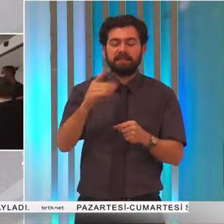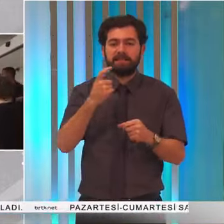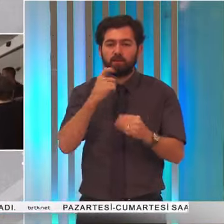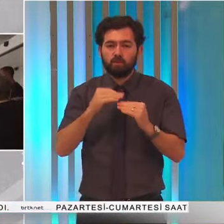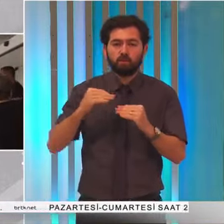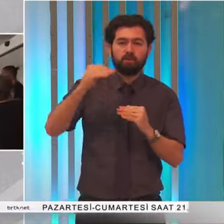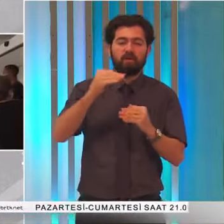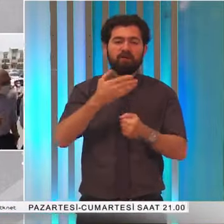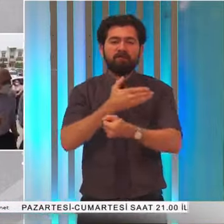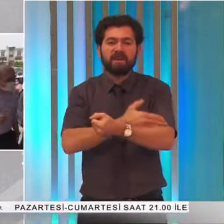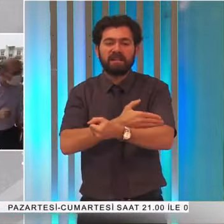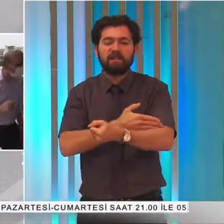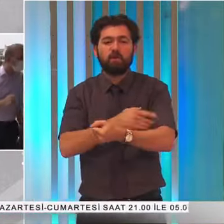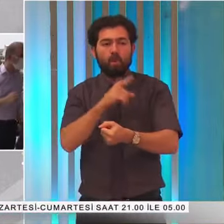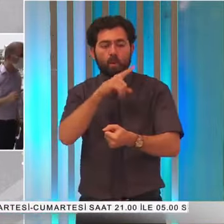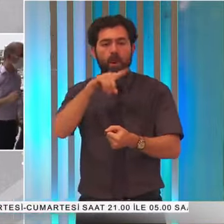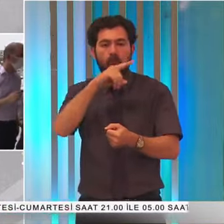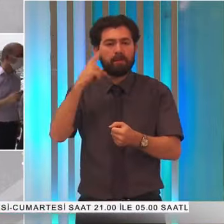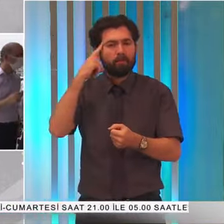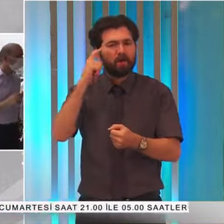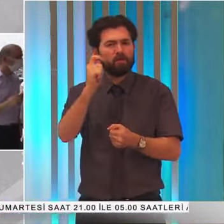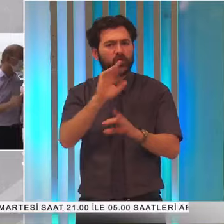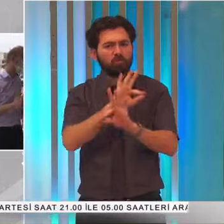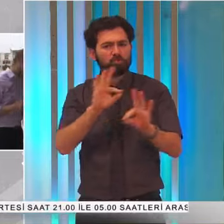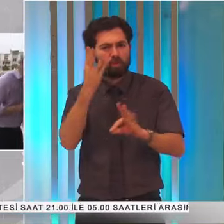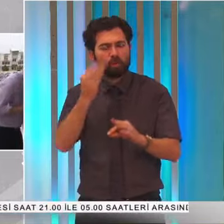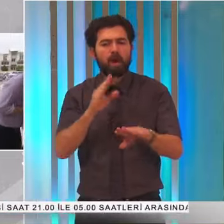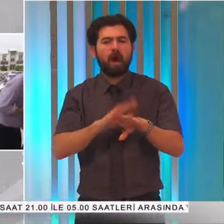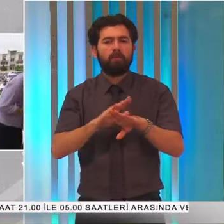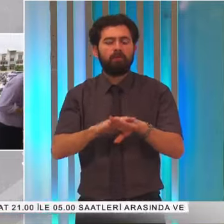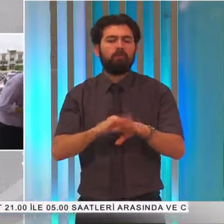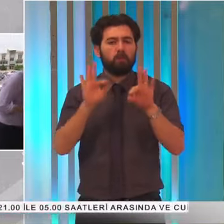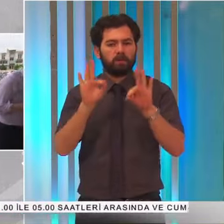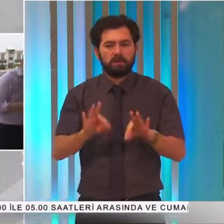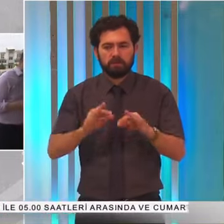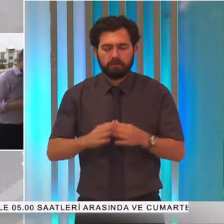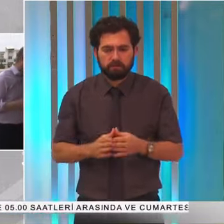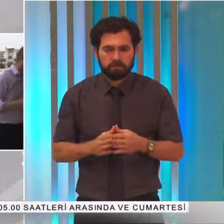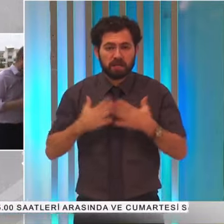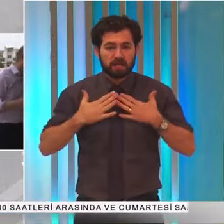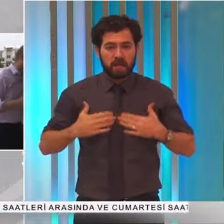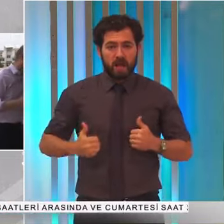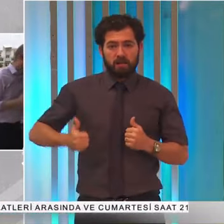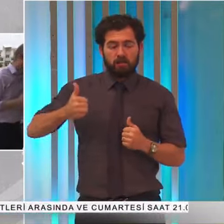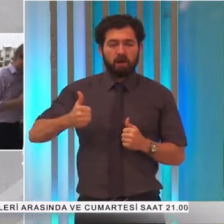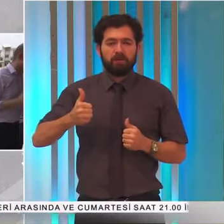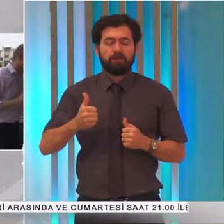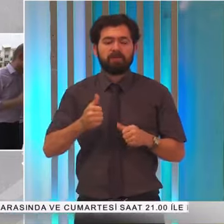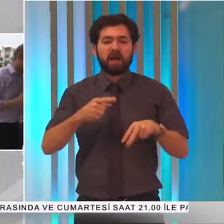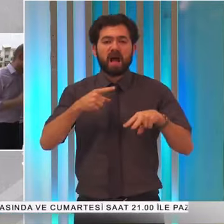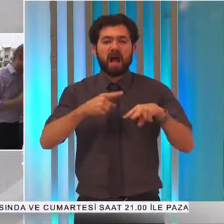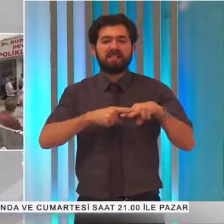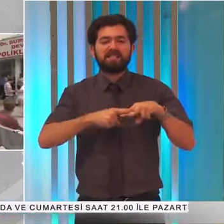vatandaşlara randevusuz olarak yapılmaya başlandı. Sağlık Bakanlığı,